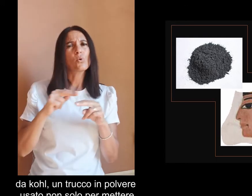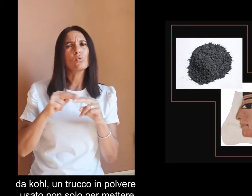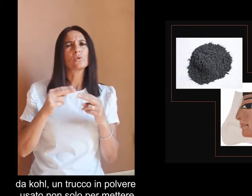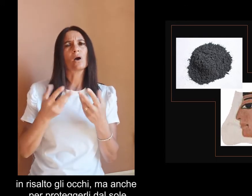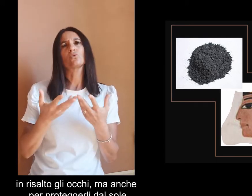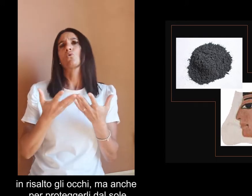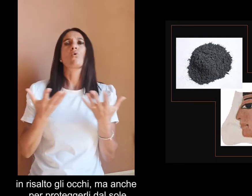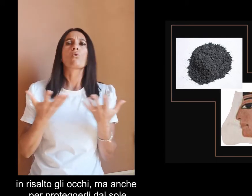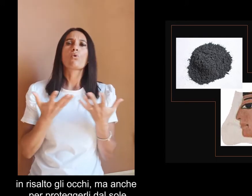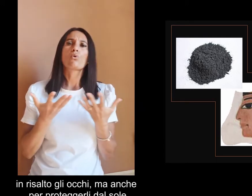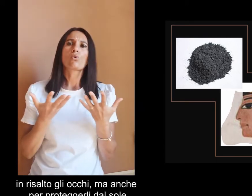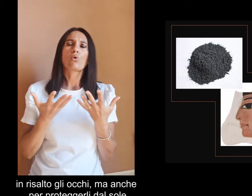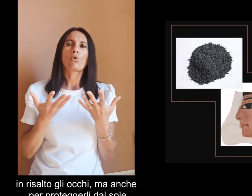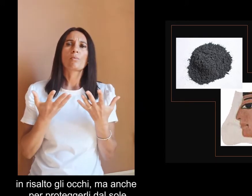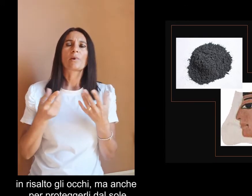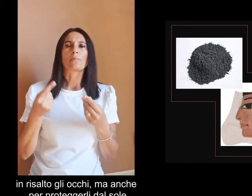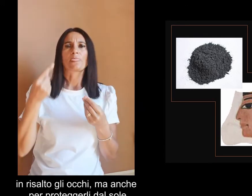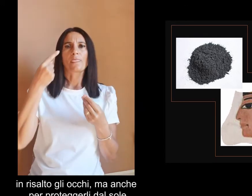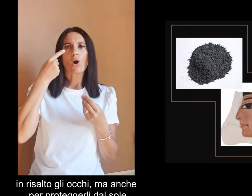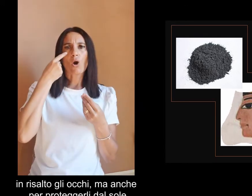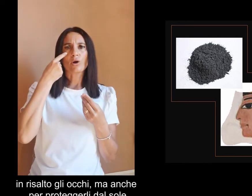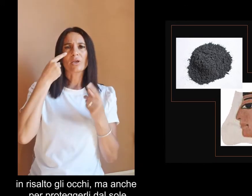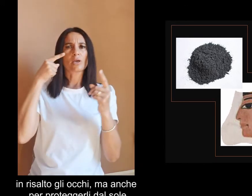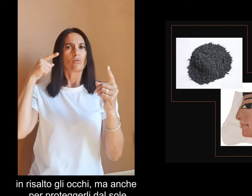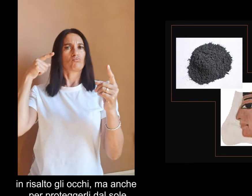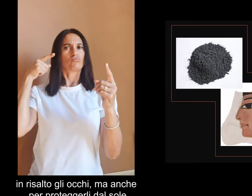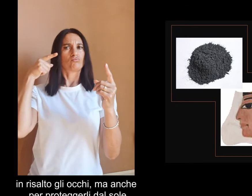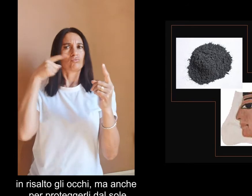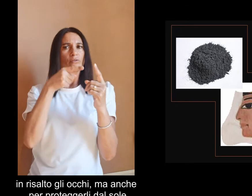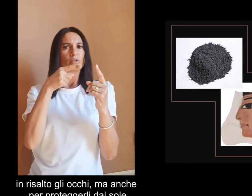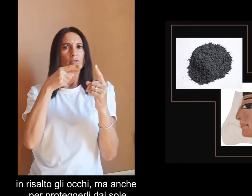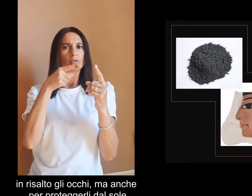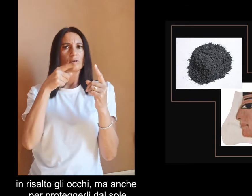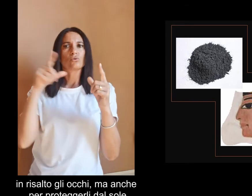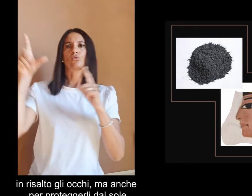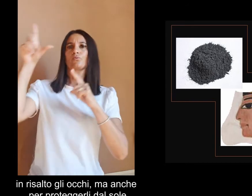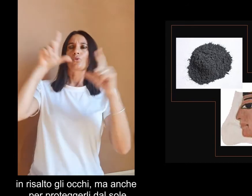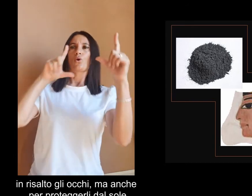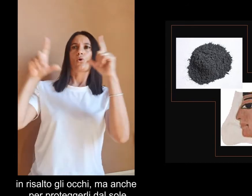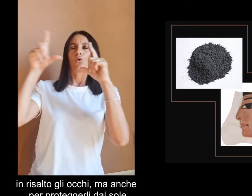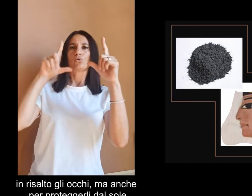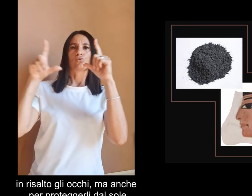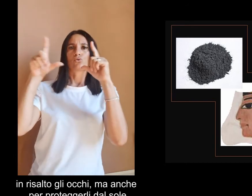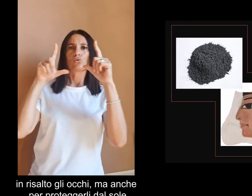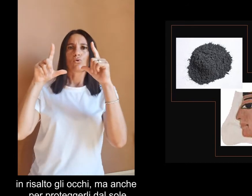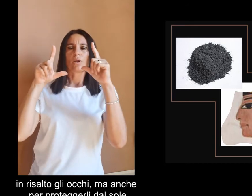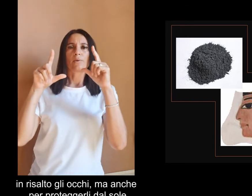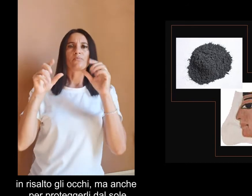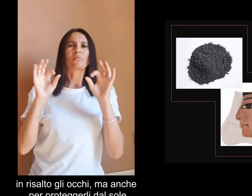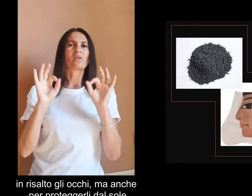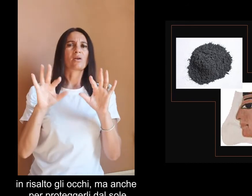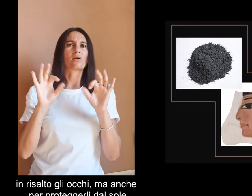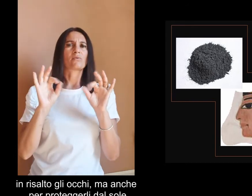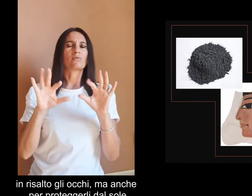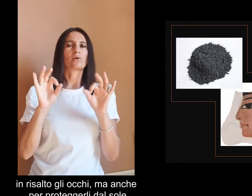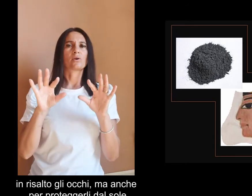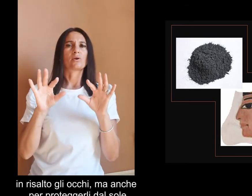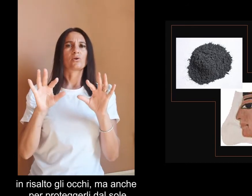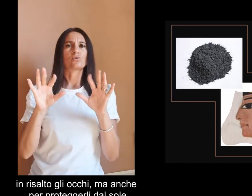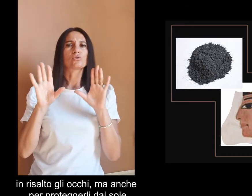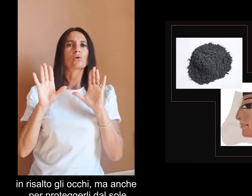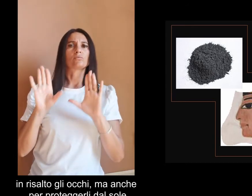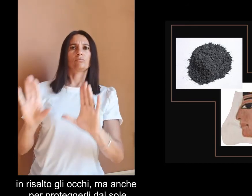in risalto gli occhi ma anche per proteggerli